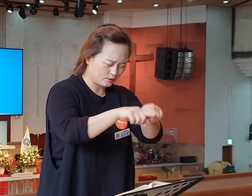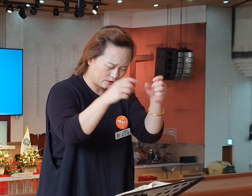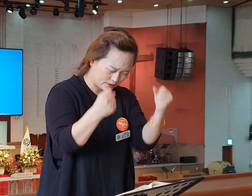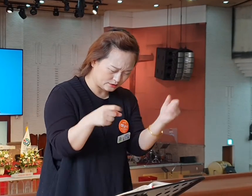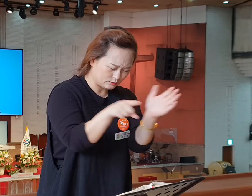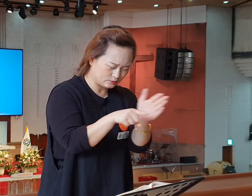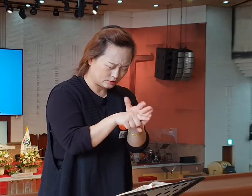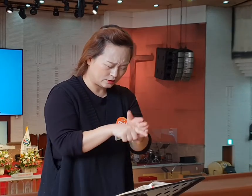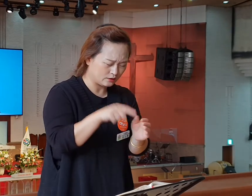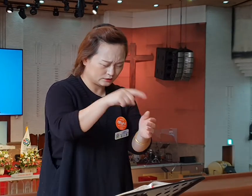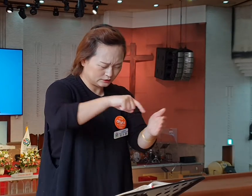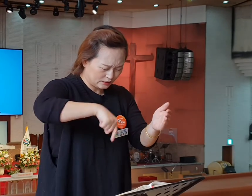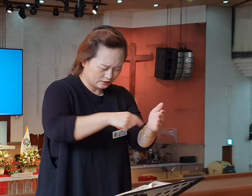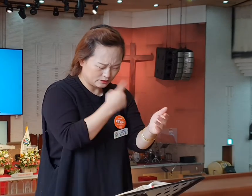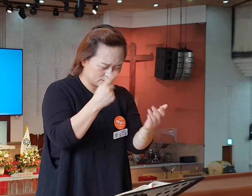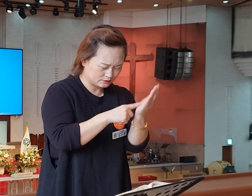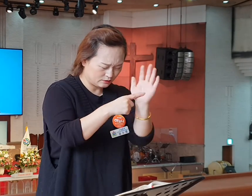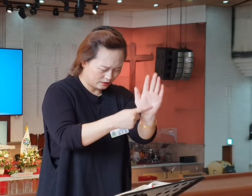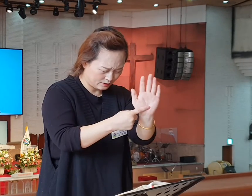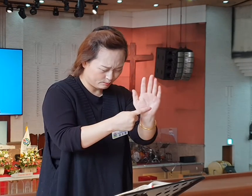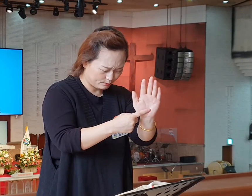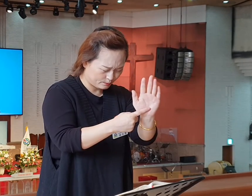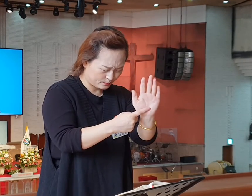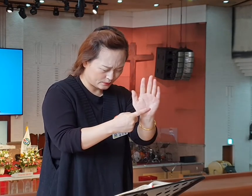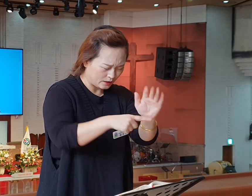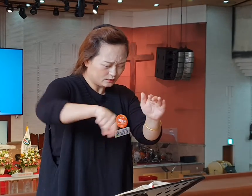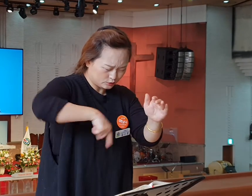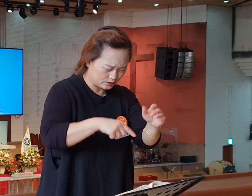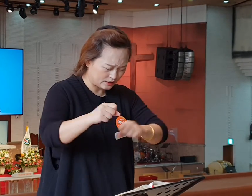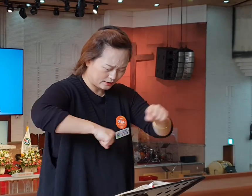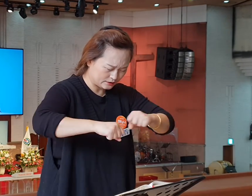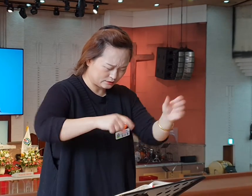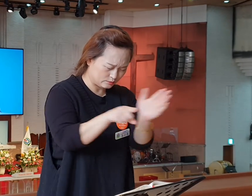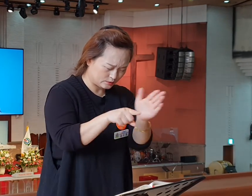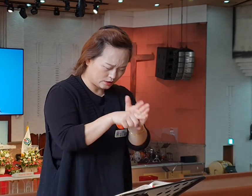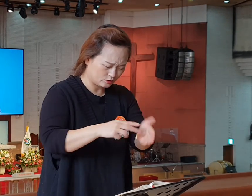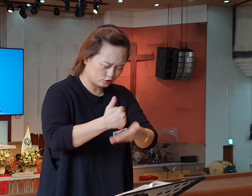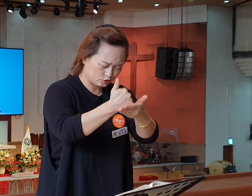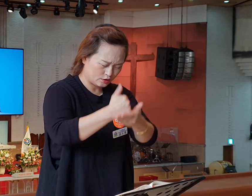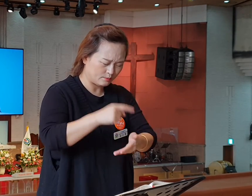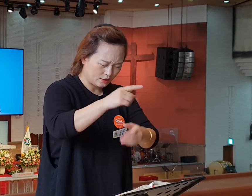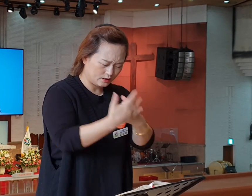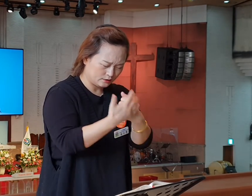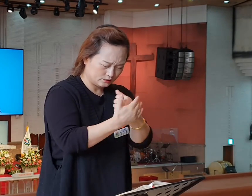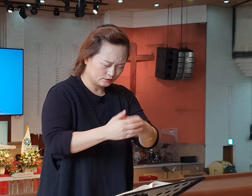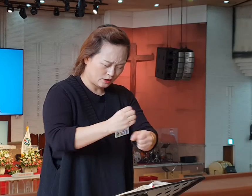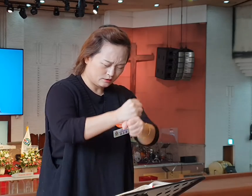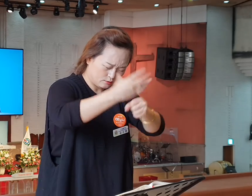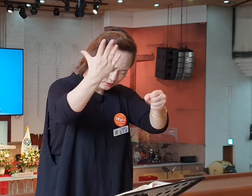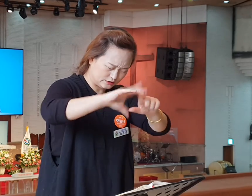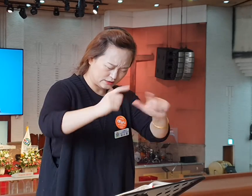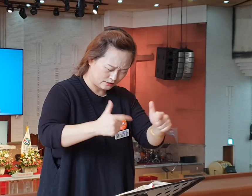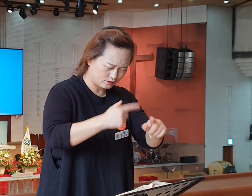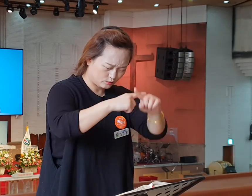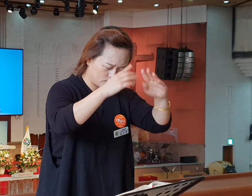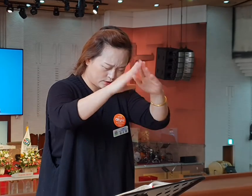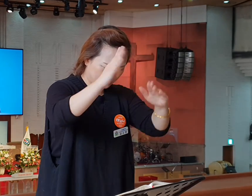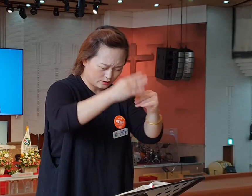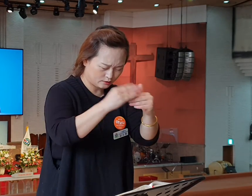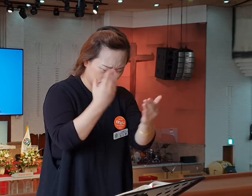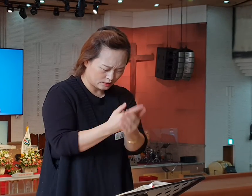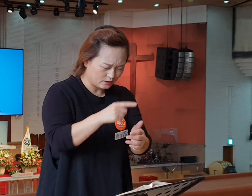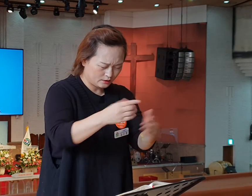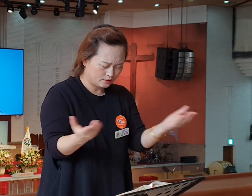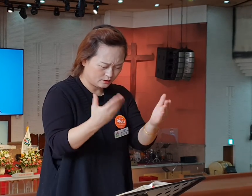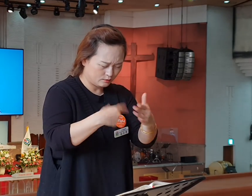그렇게 증거하는 교회 가운데 주님이 함께 하시며 행하시는 줄 믿사오니 주여 이 은혜를 놓치지 않는 교회 되게 하시며 주여 이 일을 위하여